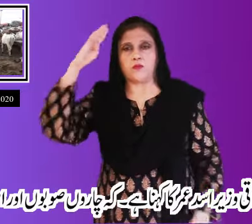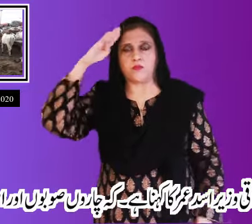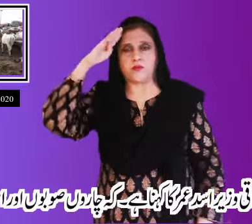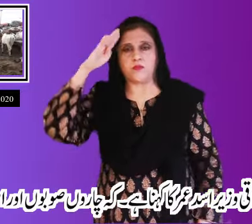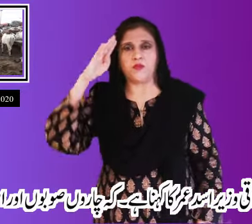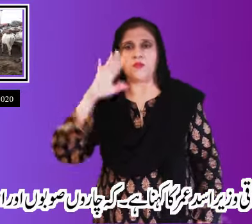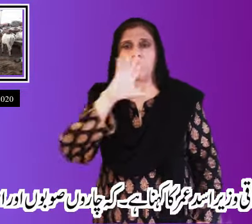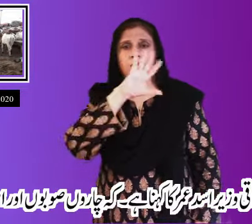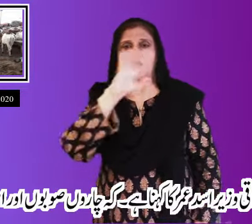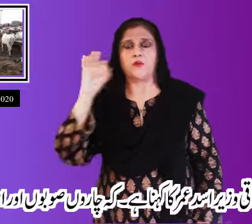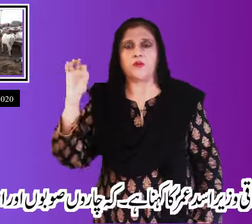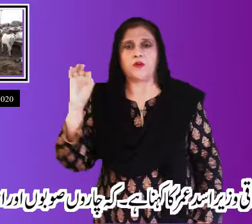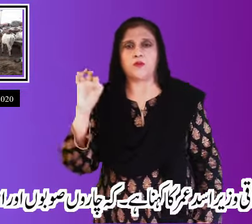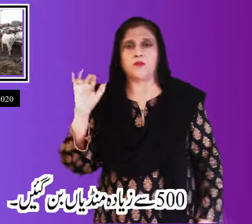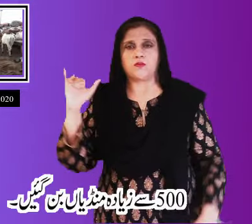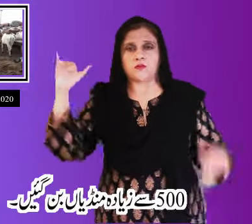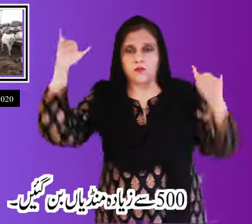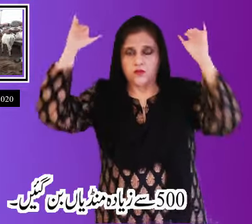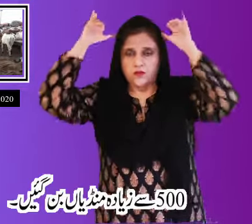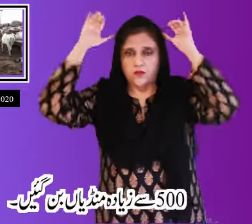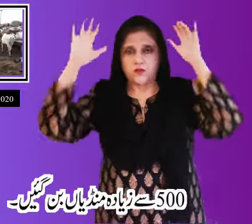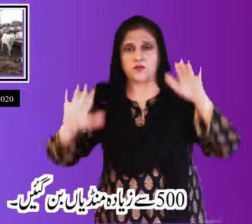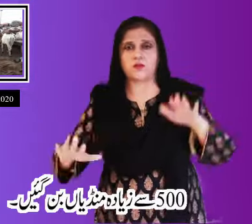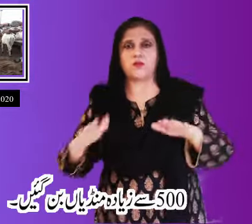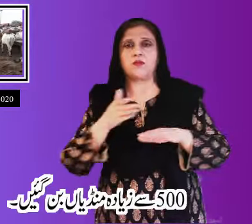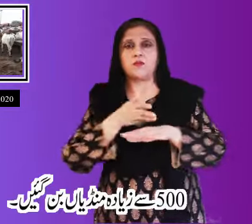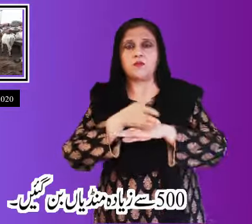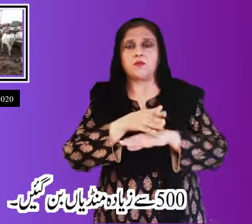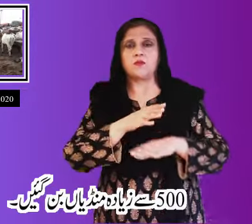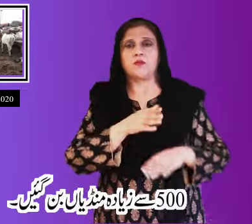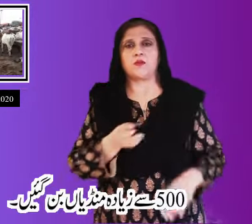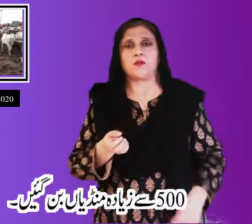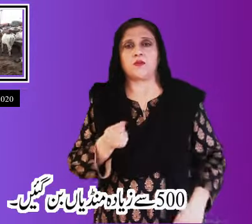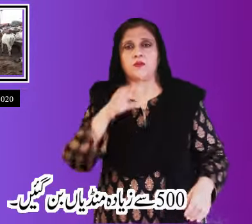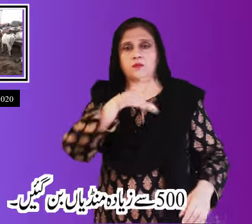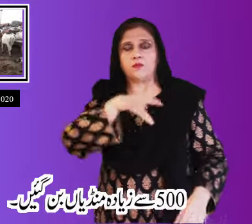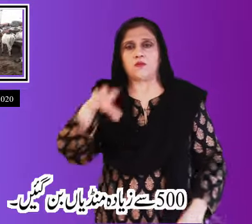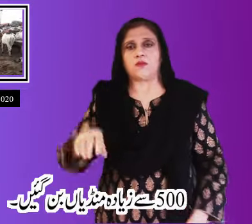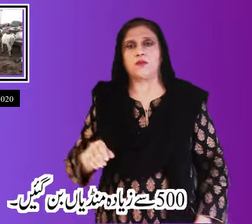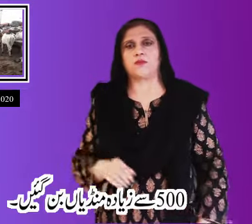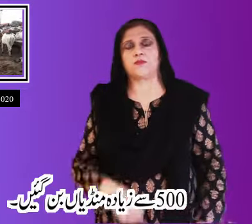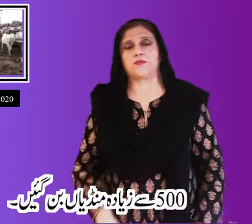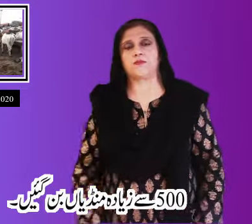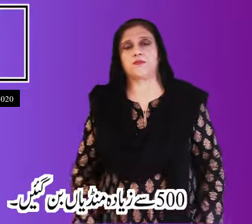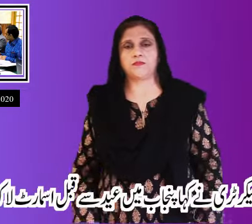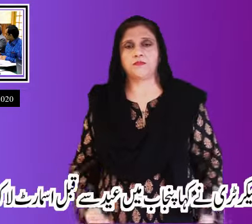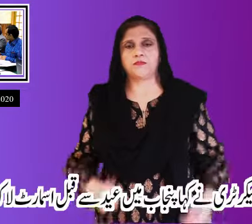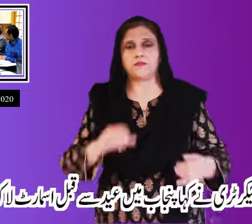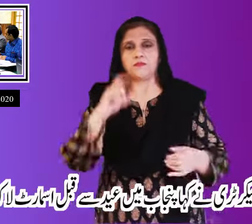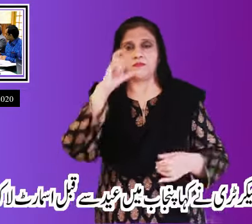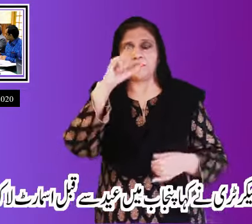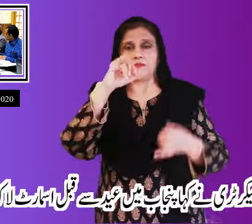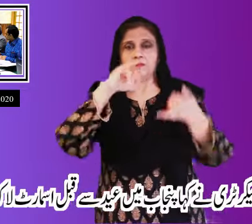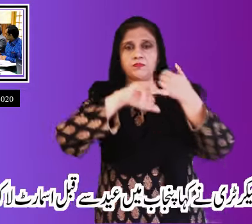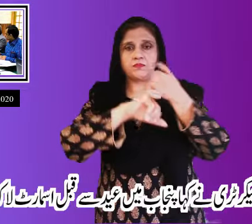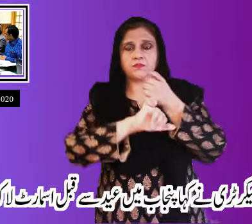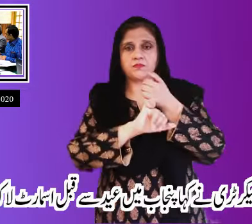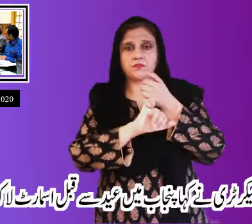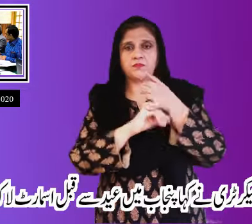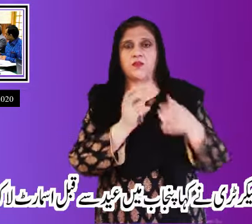آباد میں پانچ سو سے زائد منڈیاں بن گئیں چیف سیکٹری کا کہنا